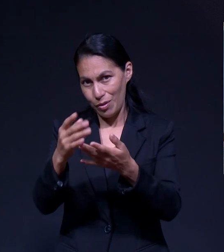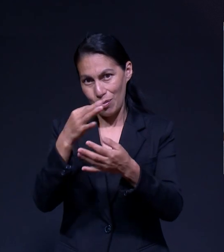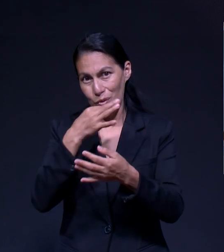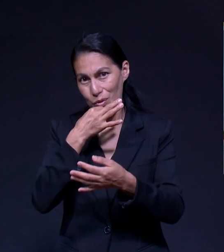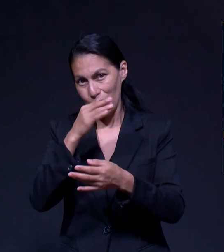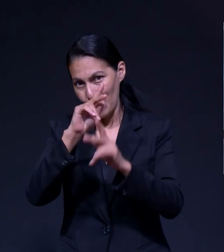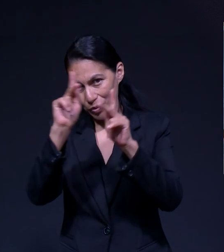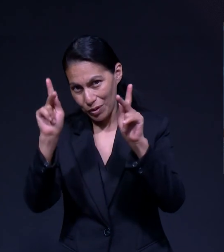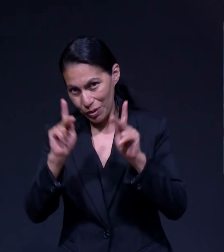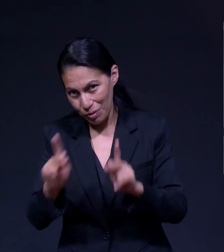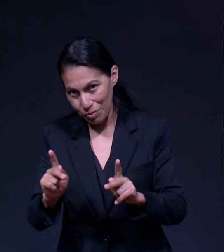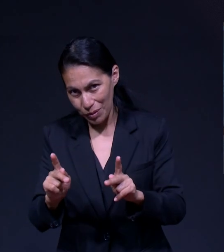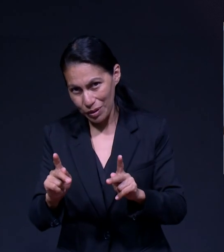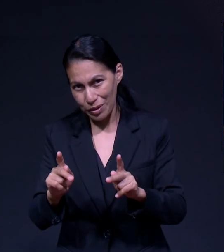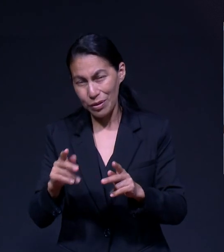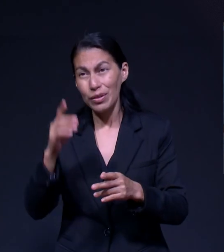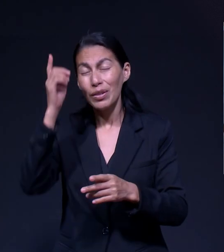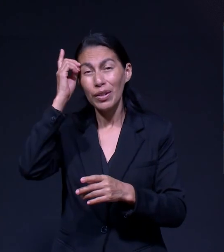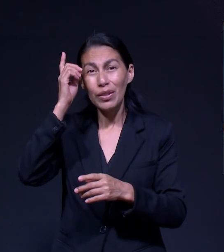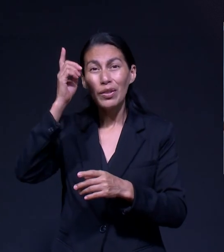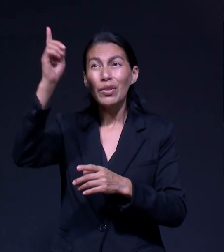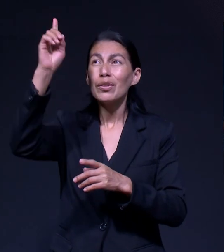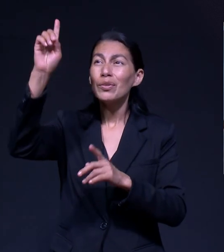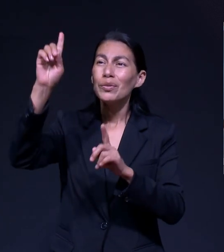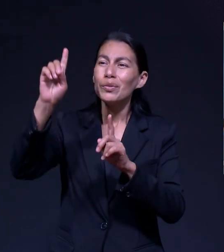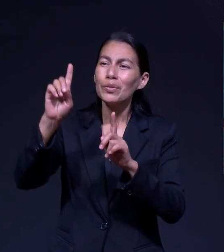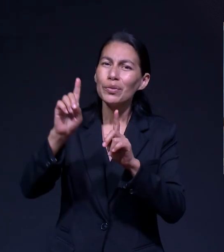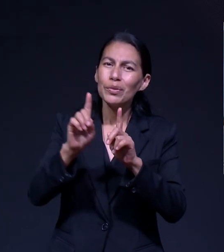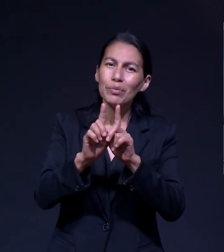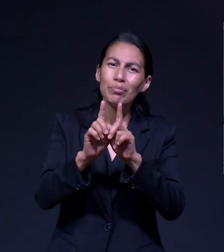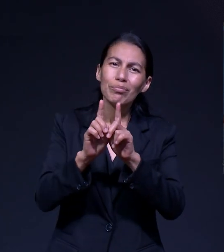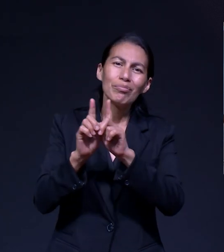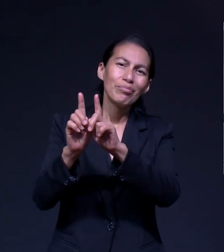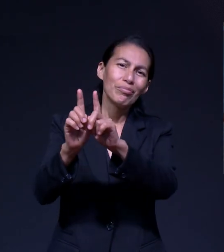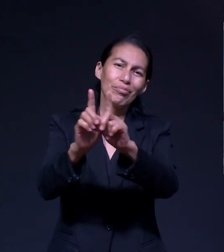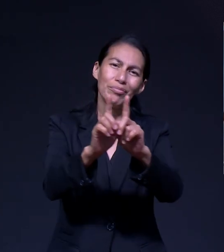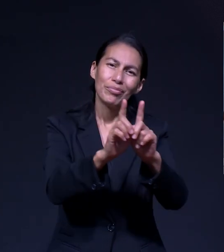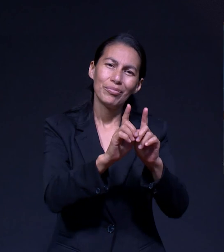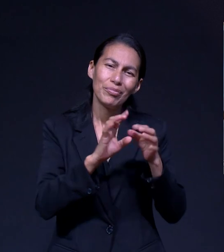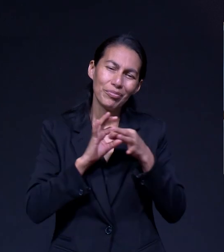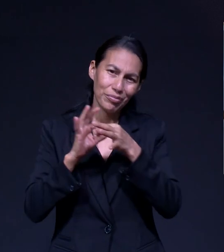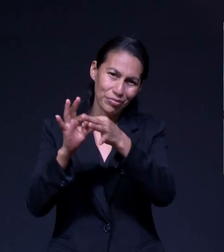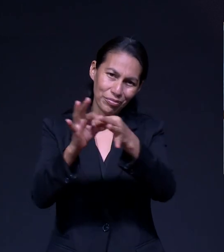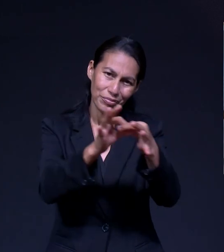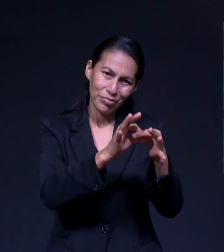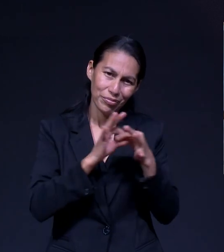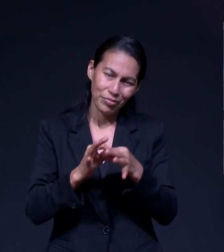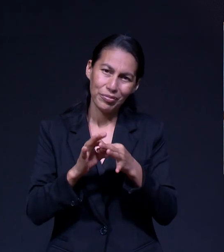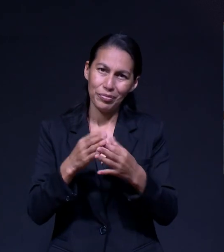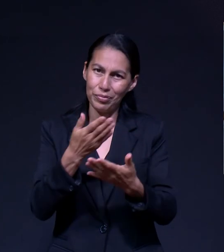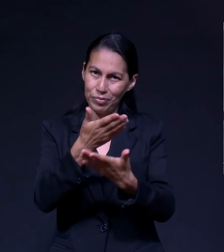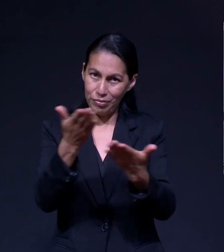que da paz porque está la presencia de Dios aquí, entre nosotros. Recuerden,